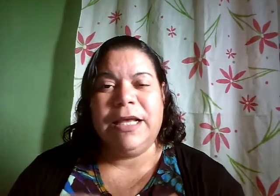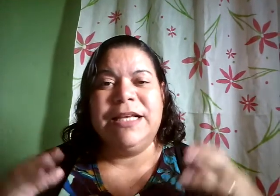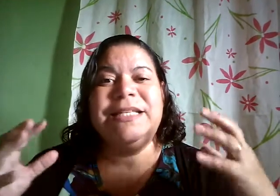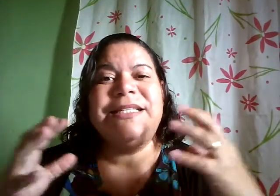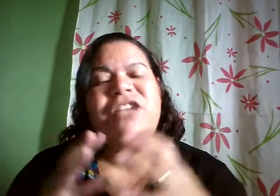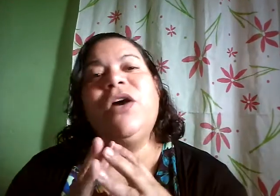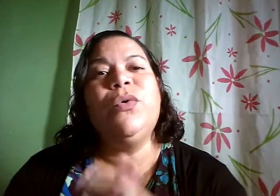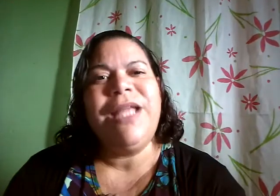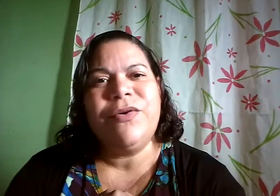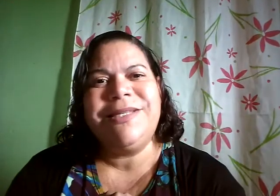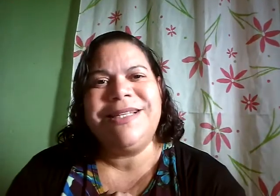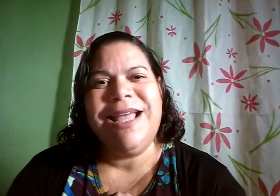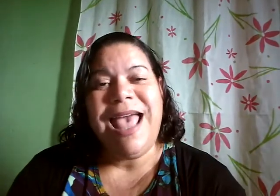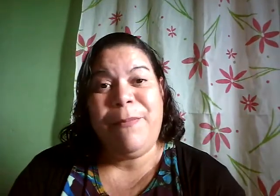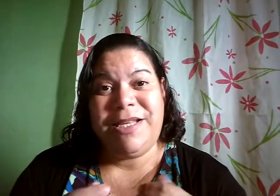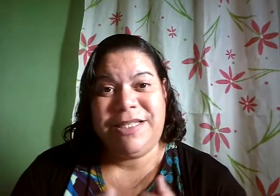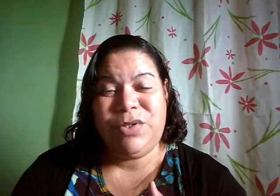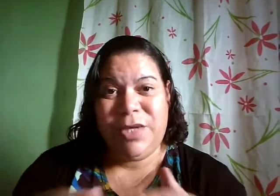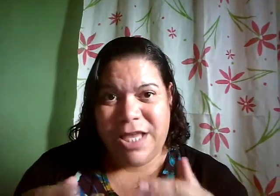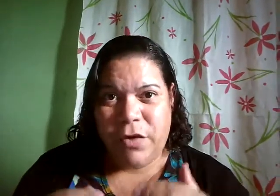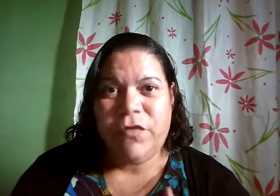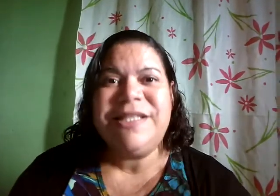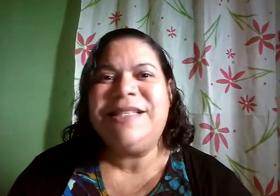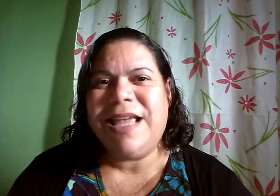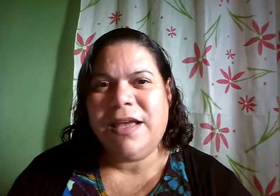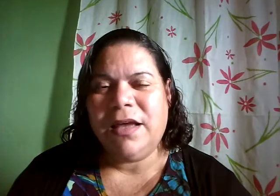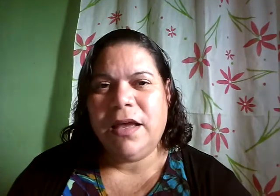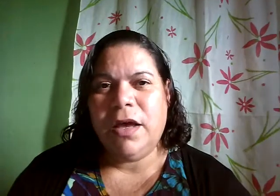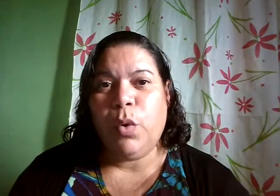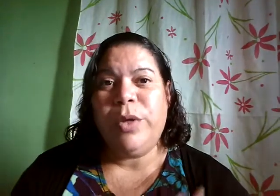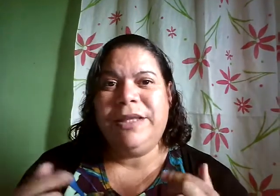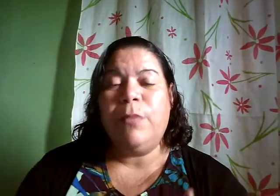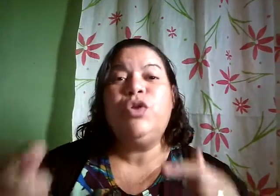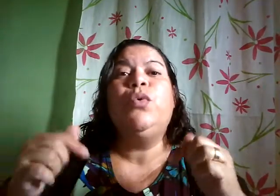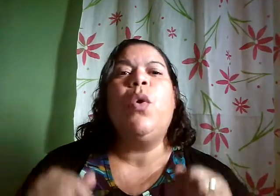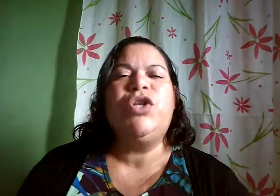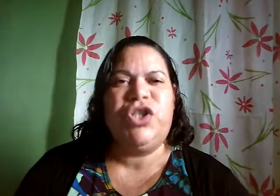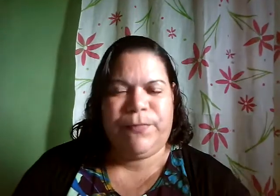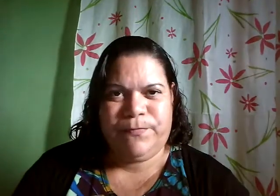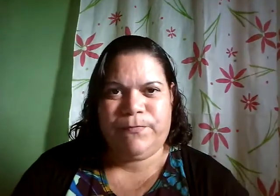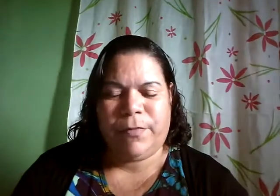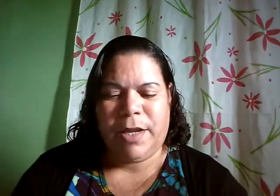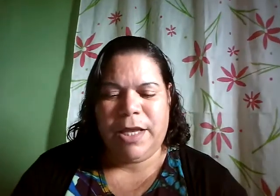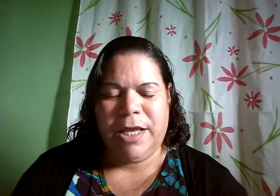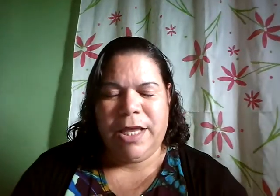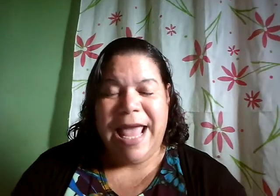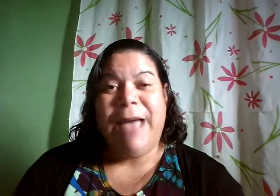esteja com Deus, é preciso que eu e você cuidamos do hoje. É